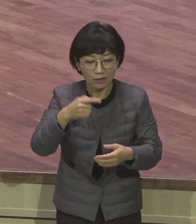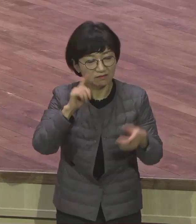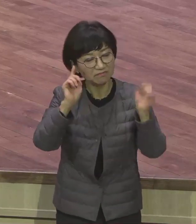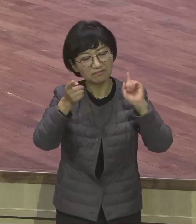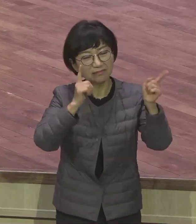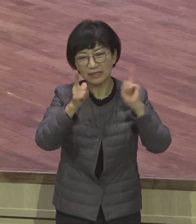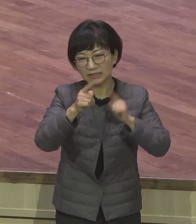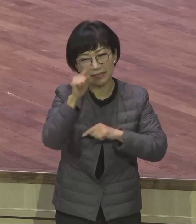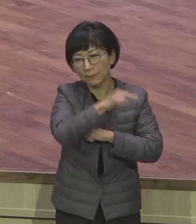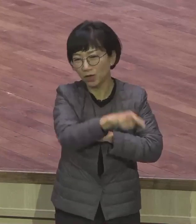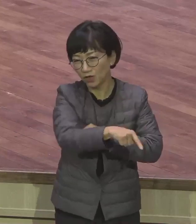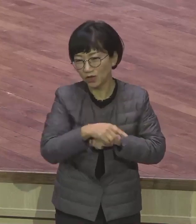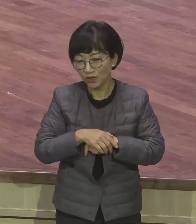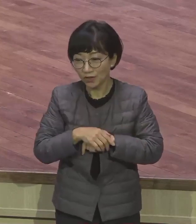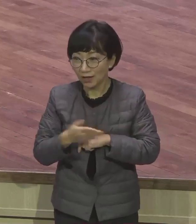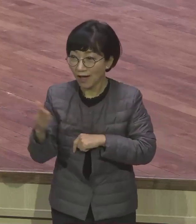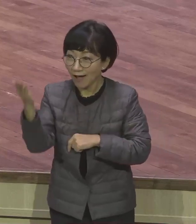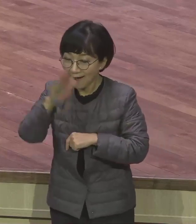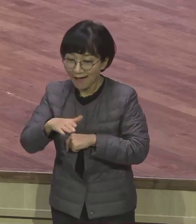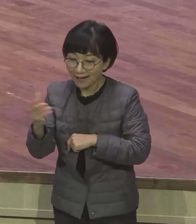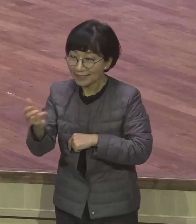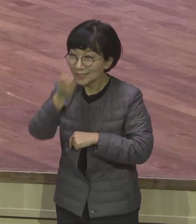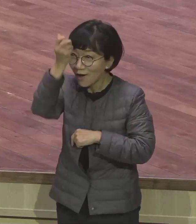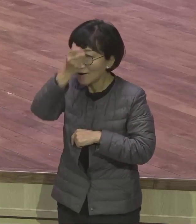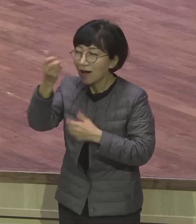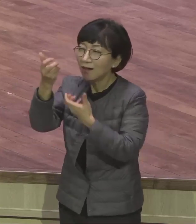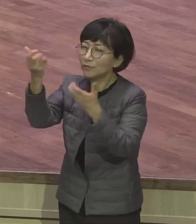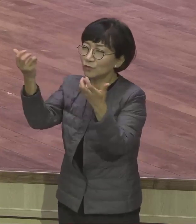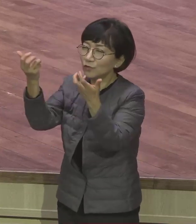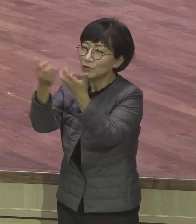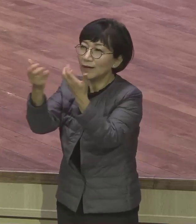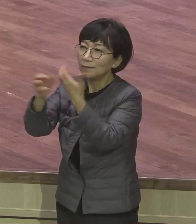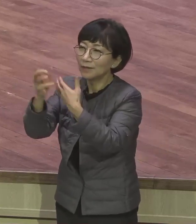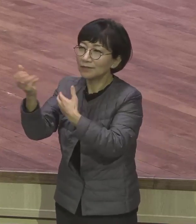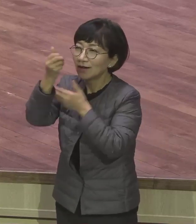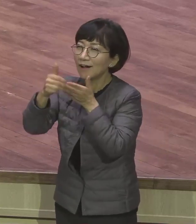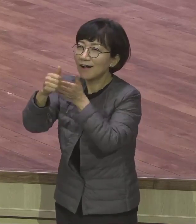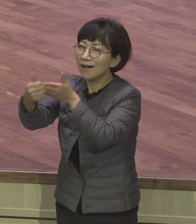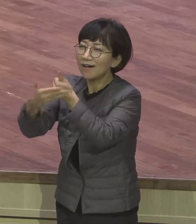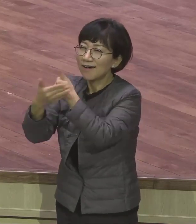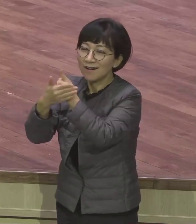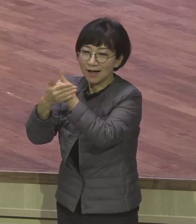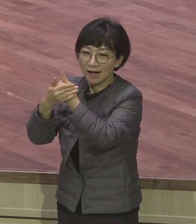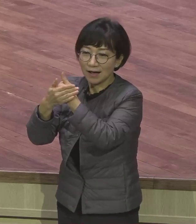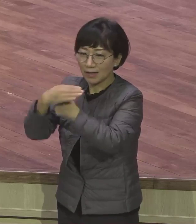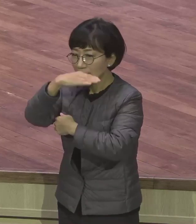성령축만을 받으면 성령이 나를 지배해버리면 아파도 아프지라니